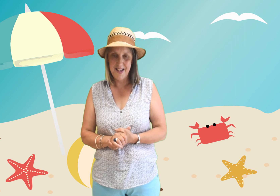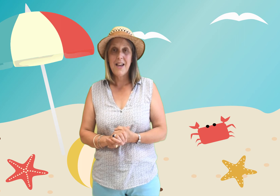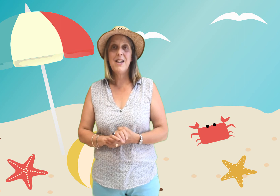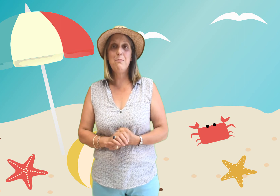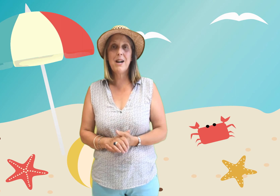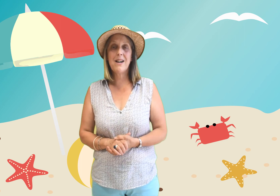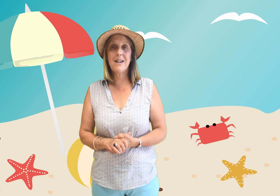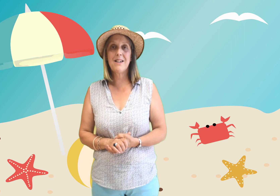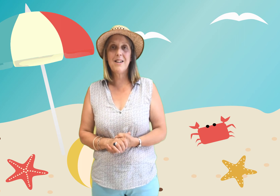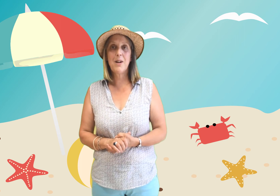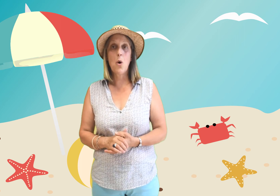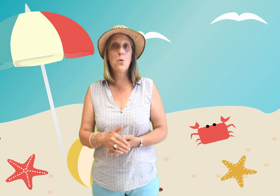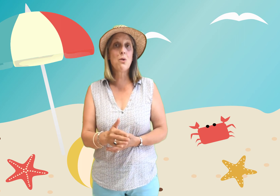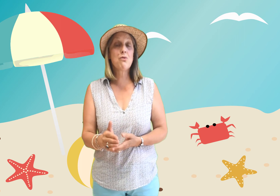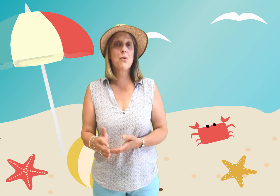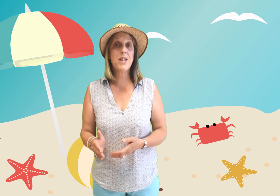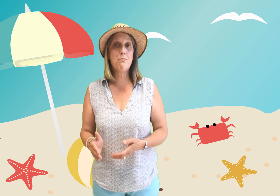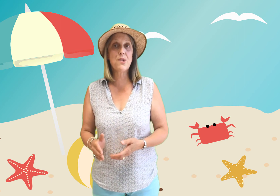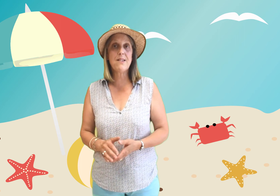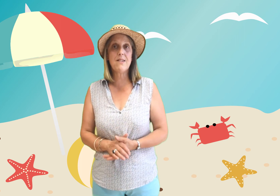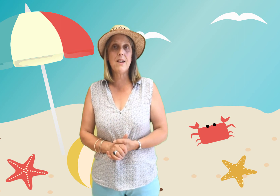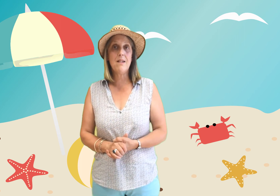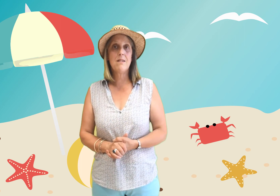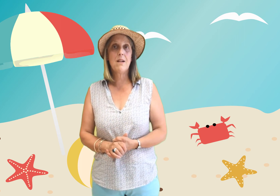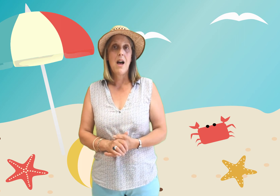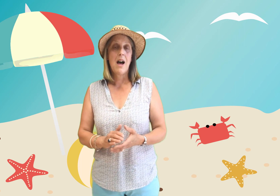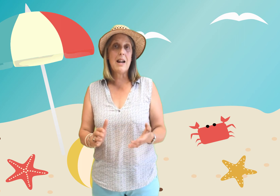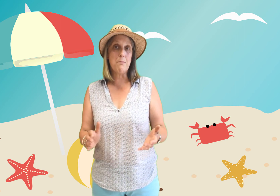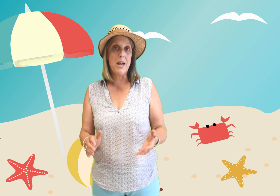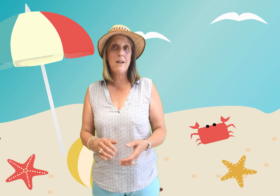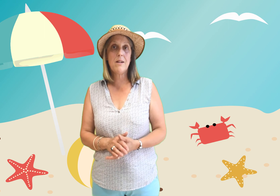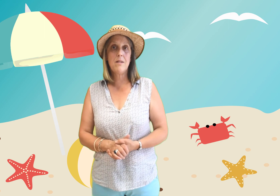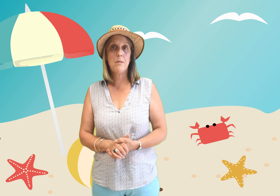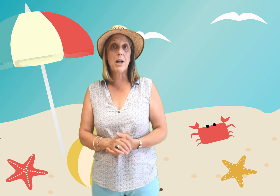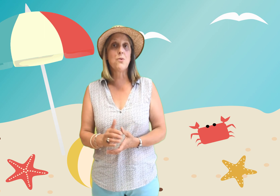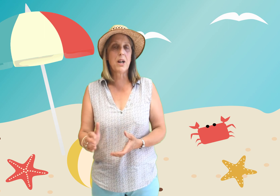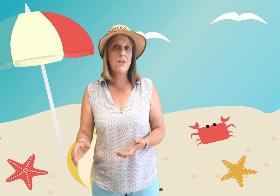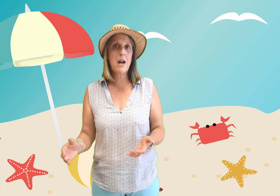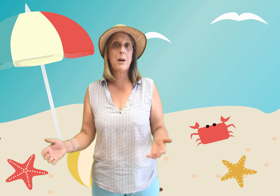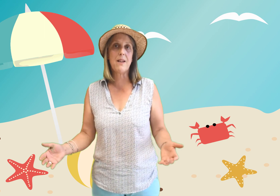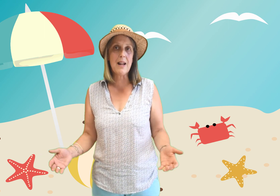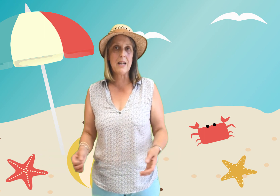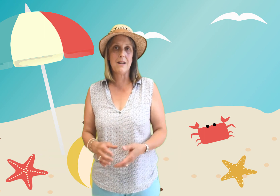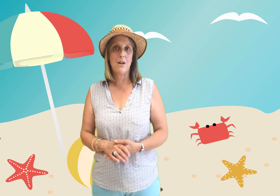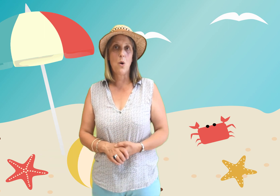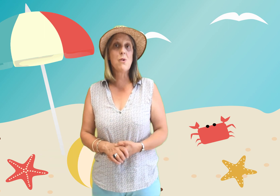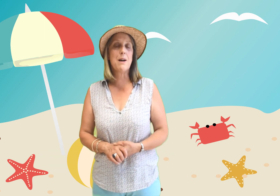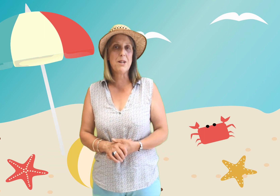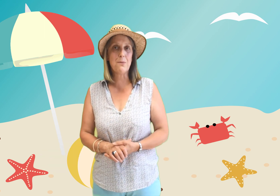et bien où que vous soyez pour cet été à la mer près d'une rivière près d'un lac ou à la maison